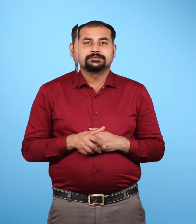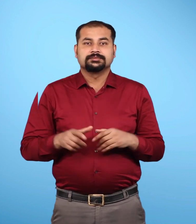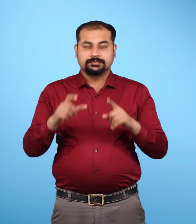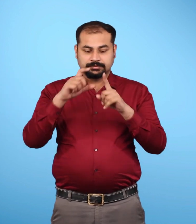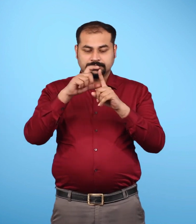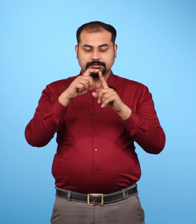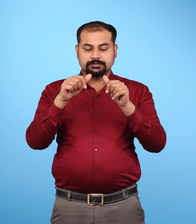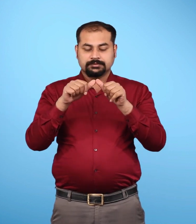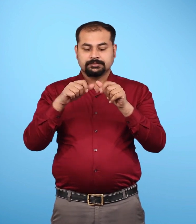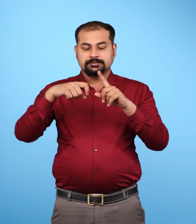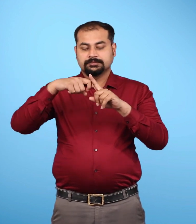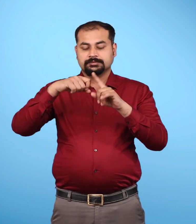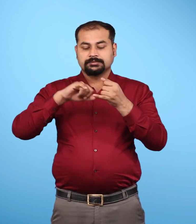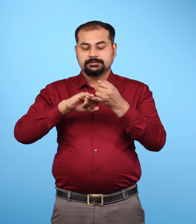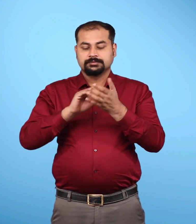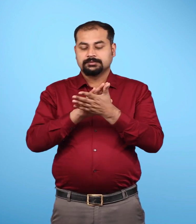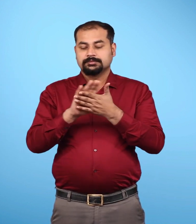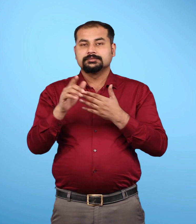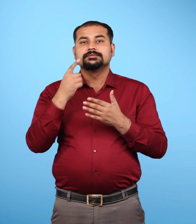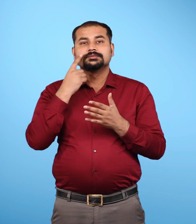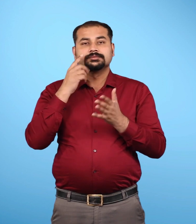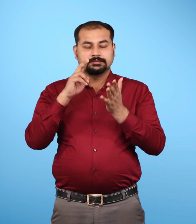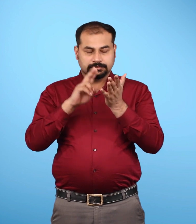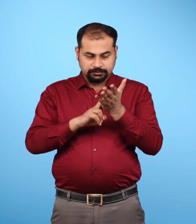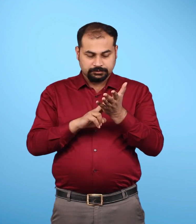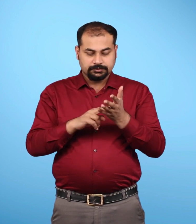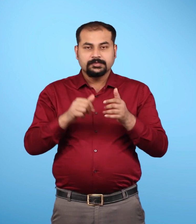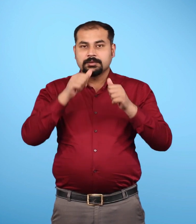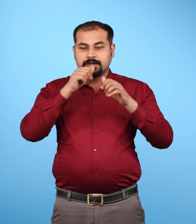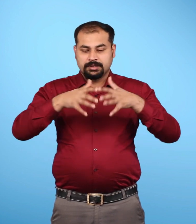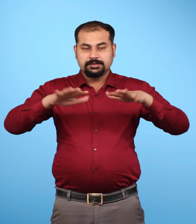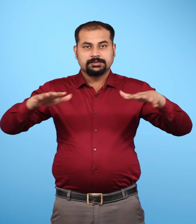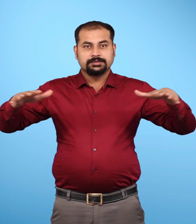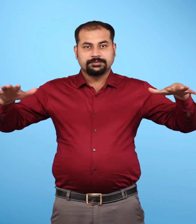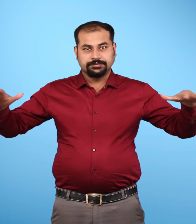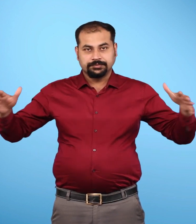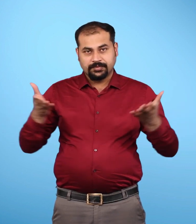दक्षिनी महासागर अंटार्क टिका महाद्वीब को चारों ओर से घेरता है